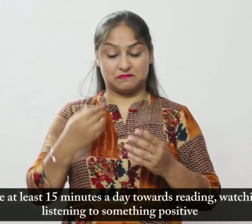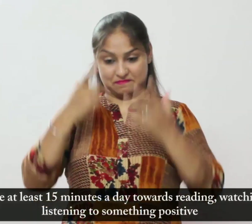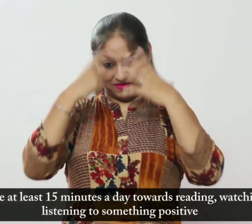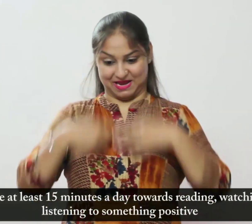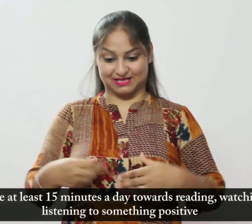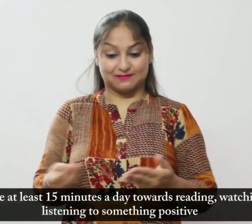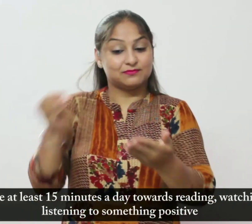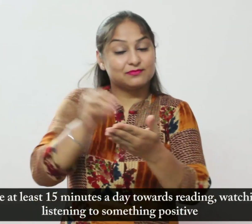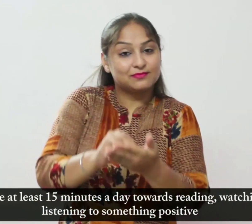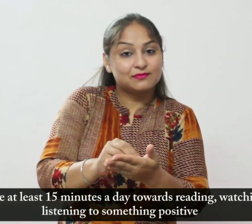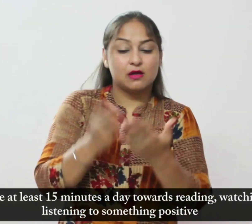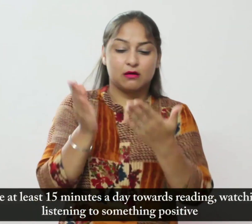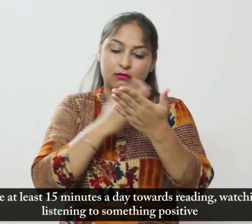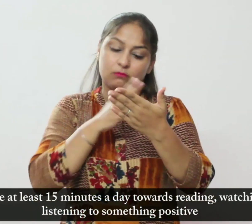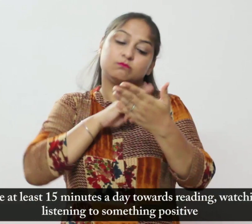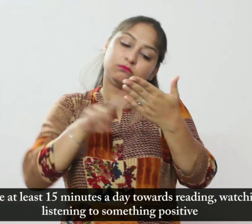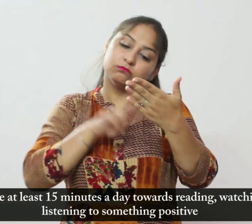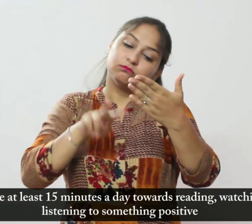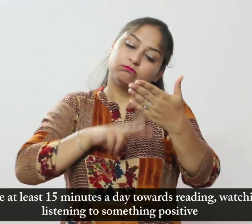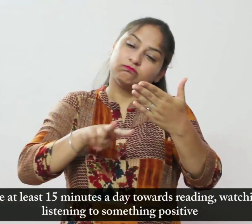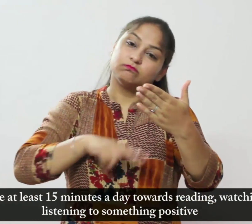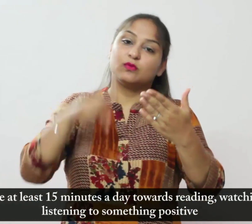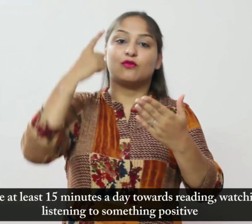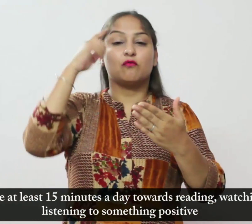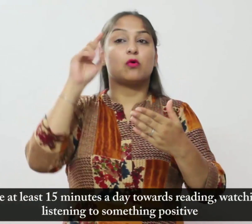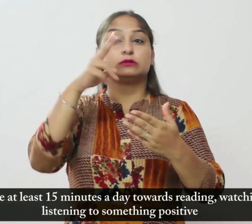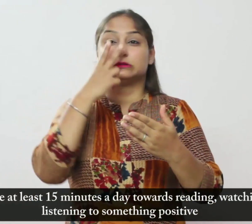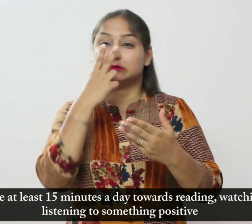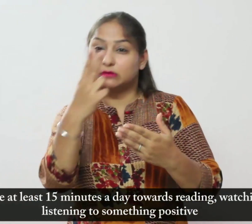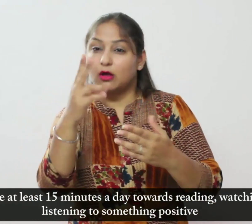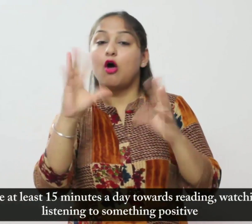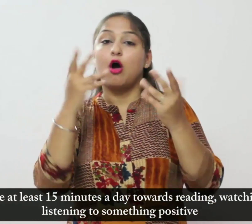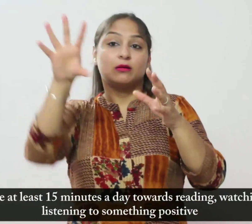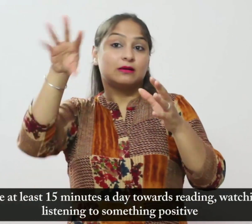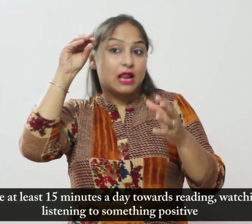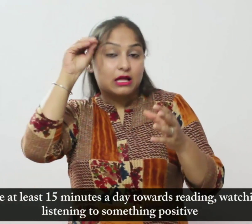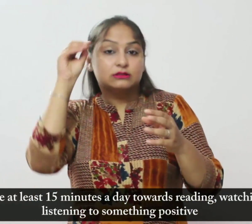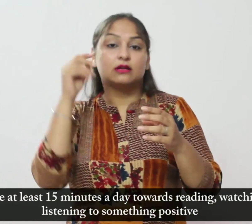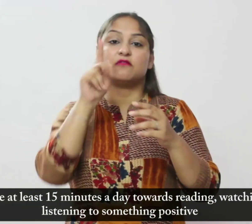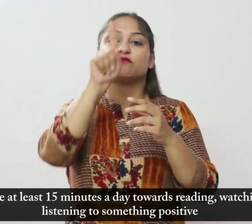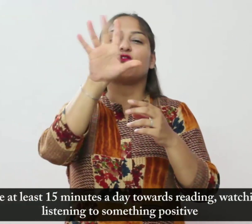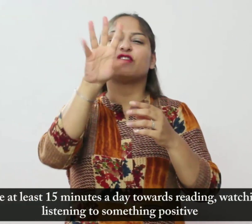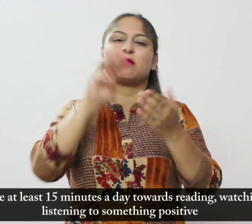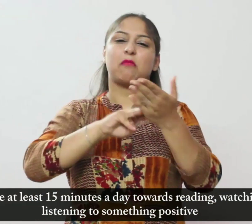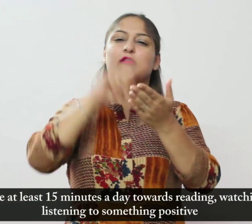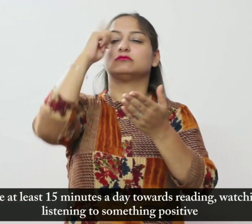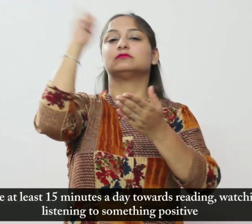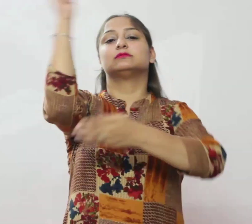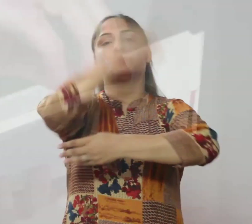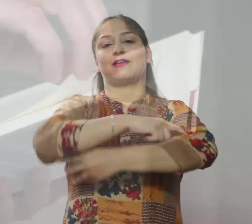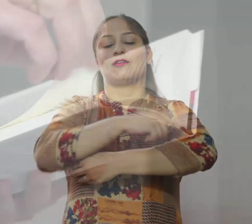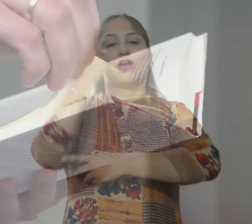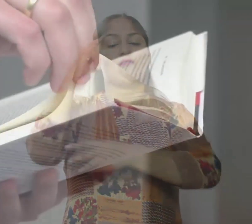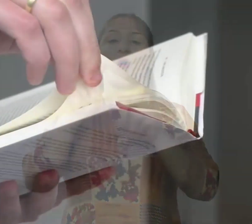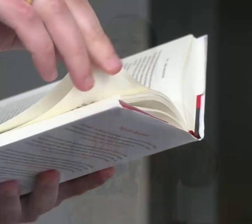दिन में कम से कम 15 मिनिट पढ़ने, कुछ सकारात्मक देखने और सुनने के लिए समर्पित करें